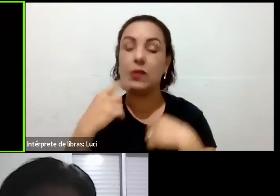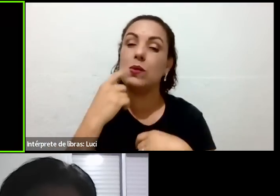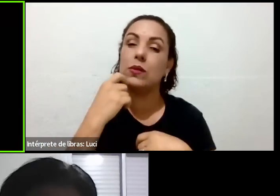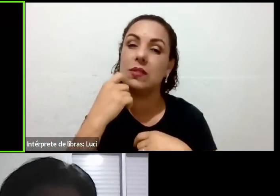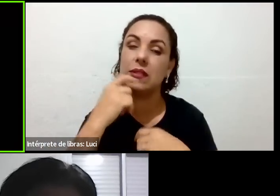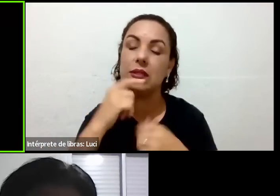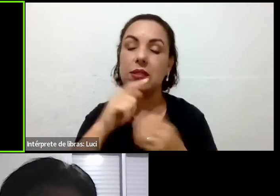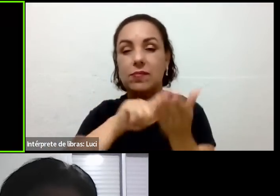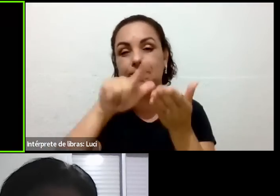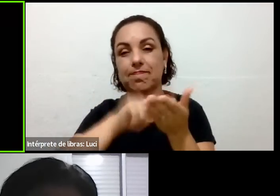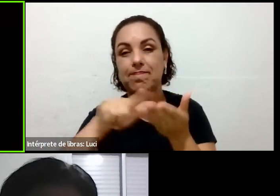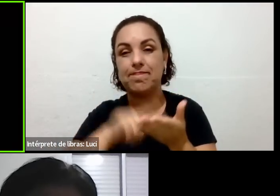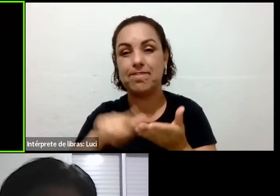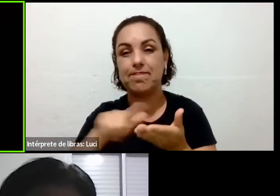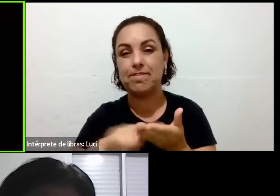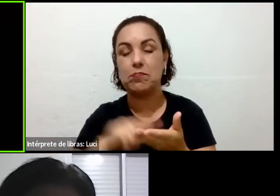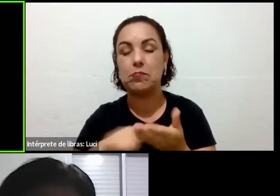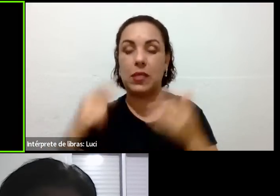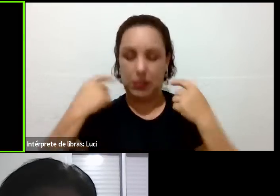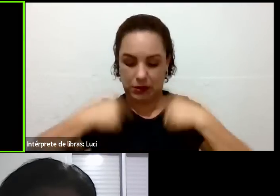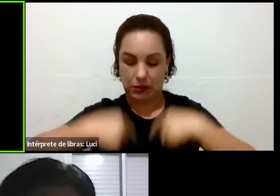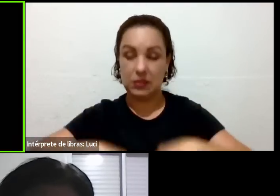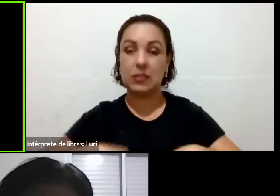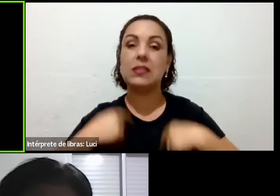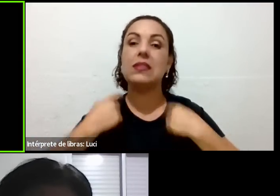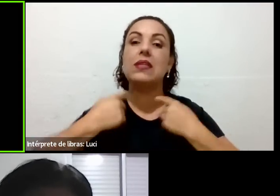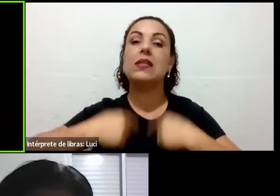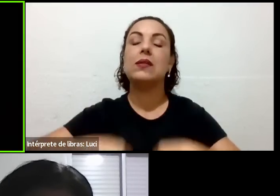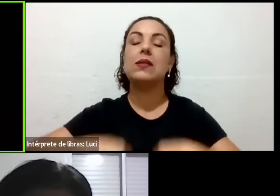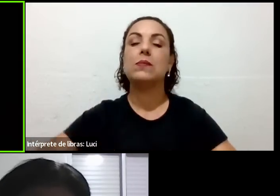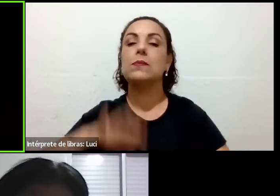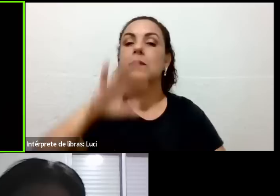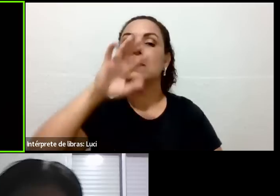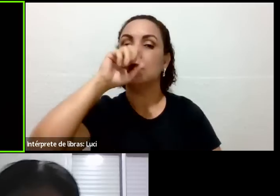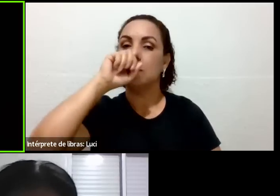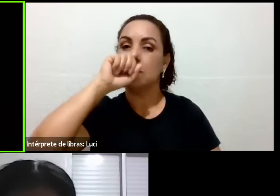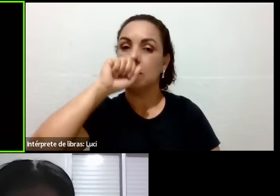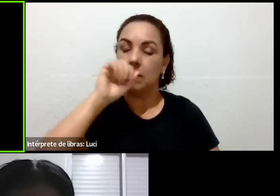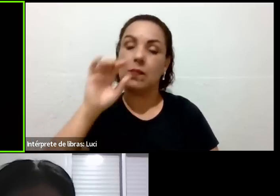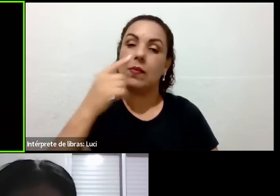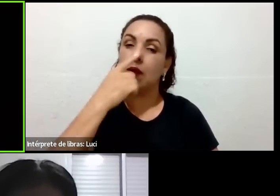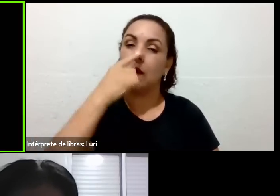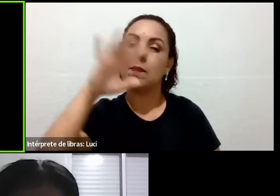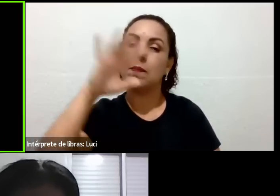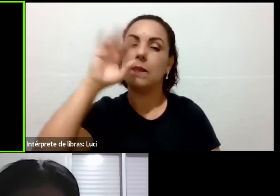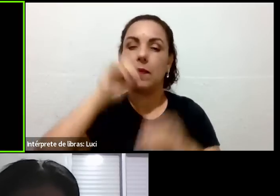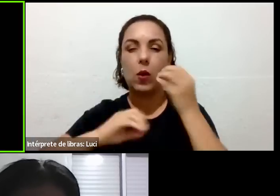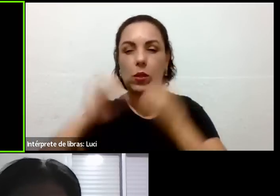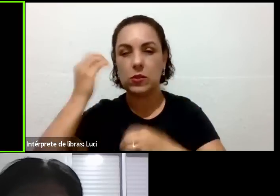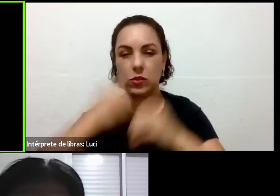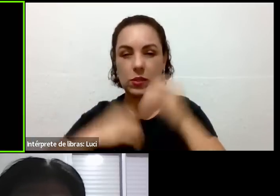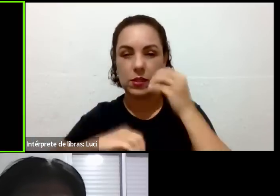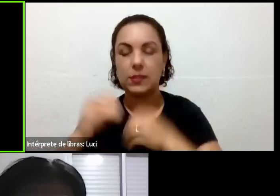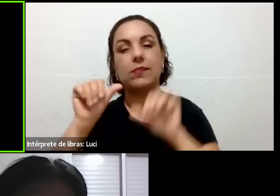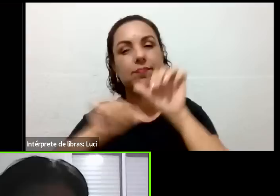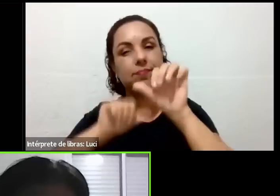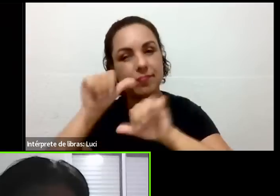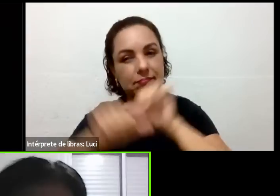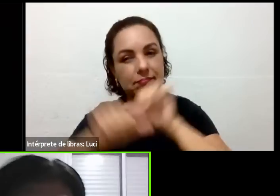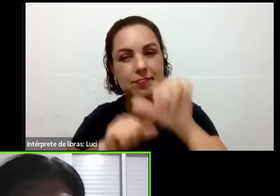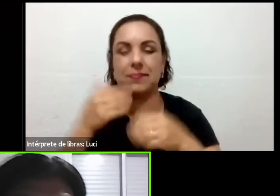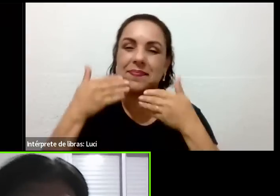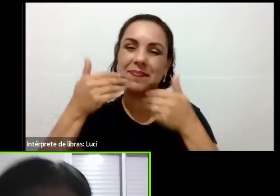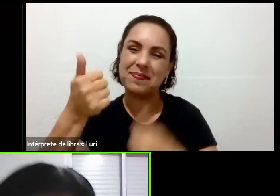isso aí vai ser limpo. você vai viver melhor, com mais tranquilidade, sorrindo, você já está sorrindo, vai sorrir mais ou menos.